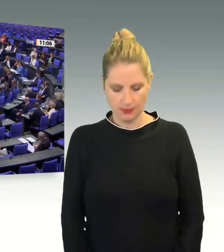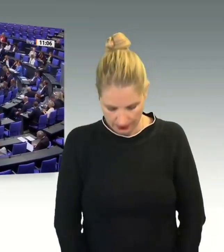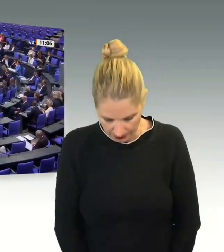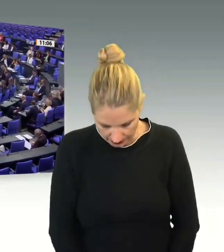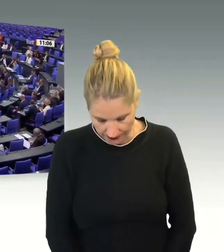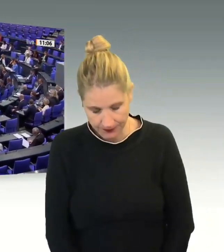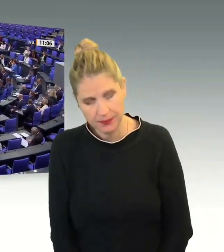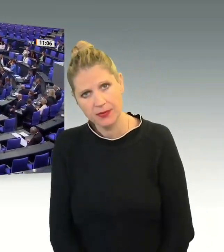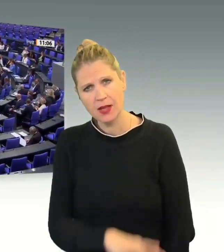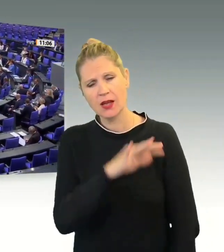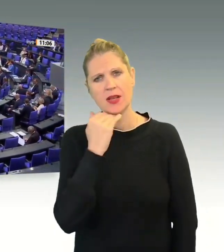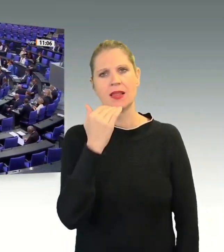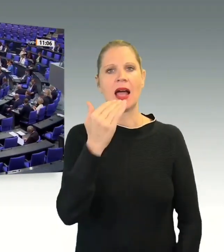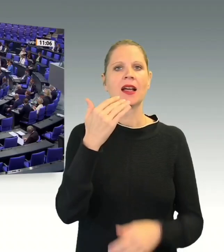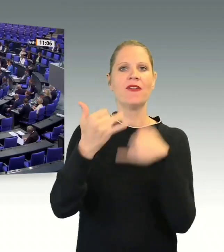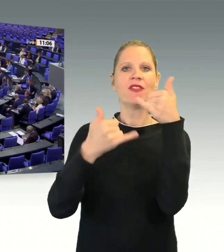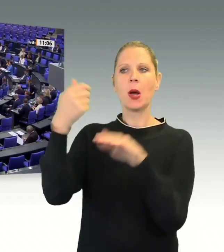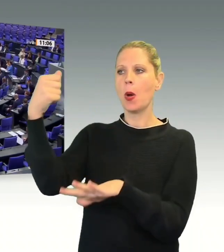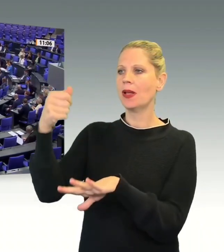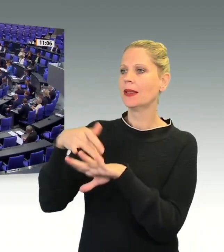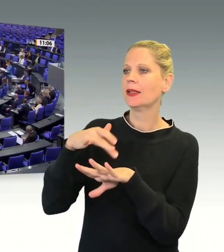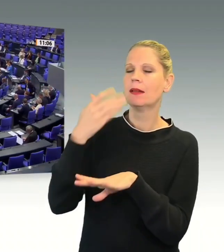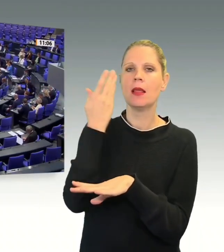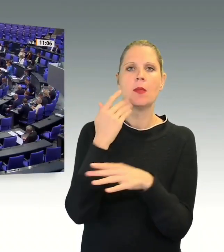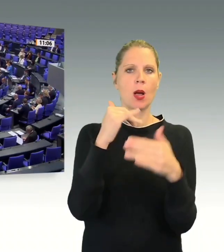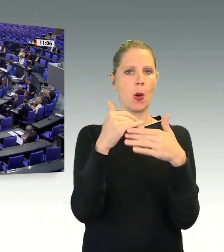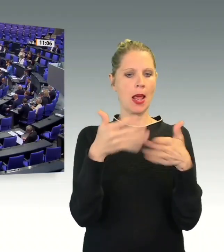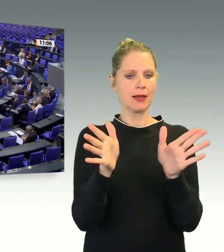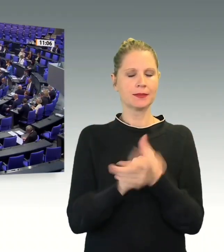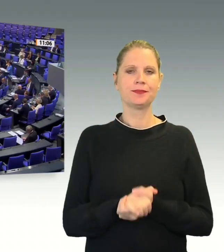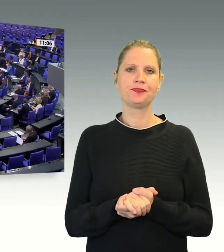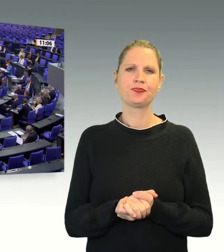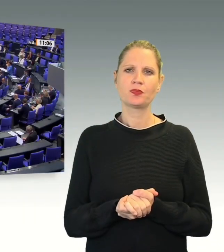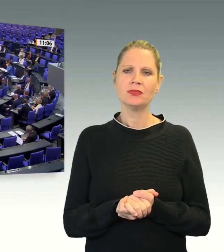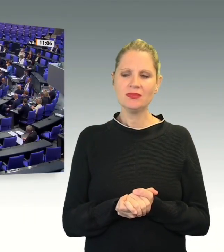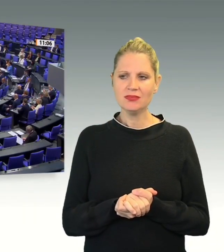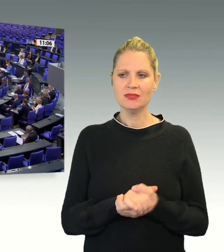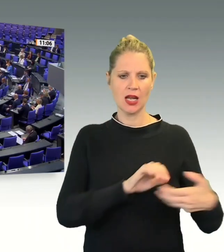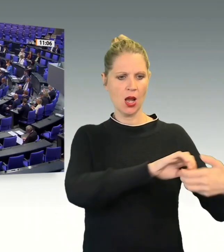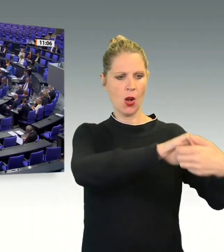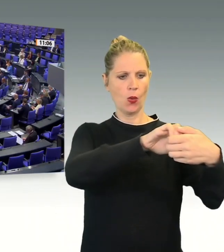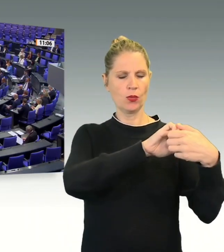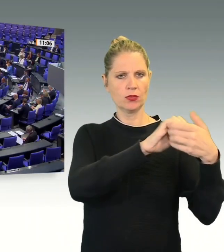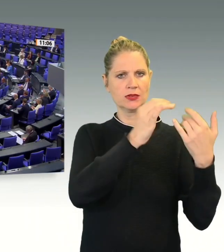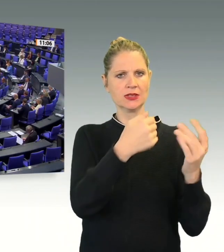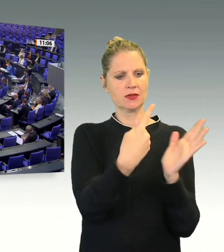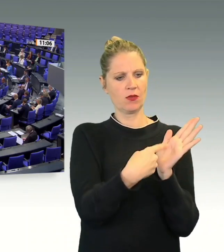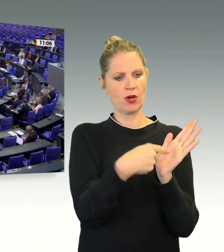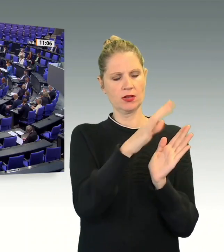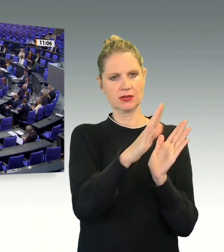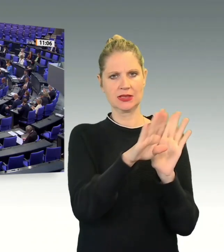Vielen Dank, Frau Präsidentin! Liebe Kolleginnen und Kollegen! Die Union fordert mit ihrem Gesetzentwurf als einzige